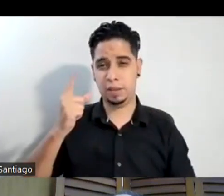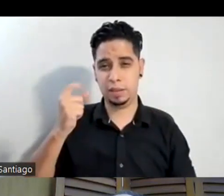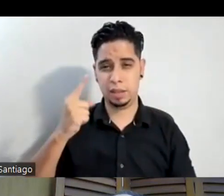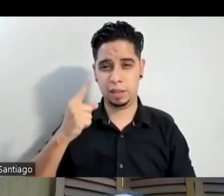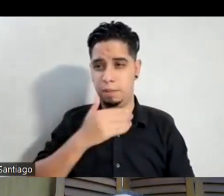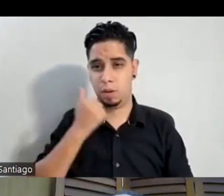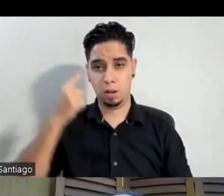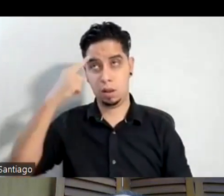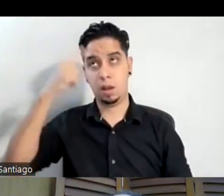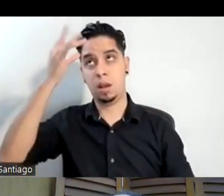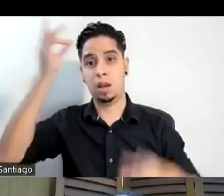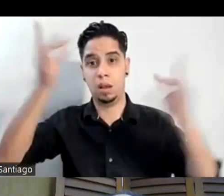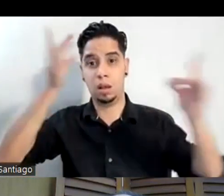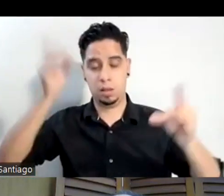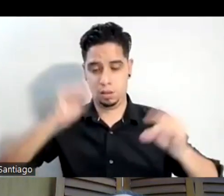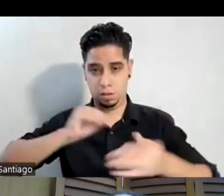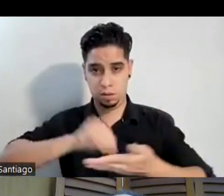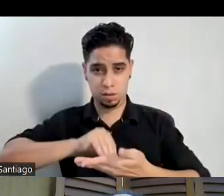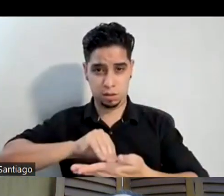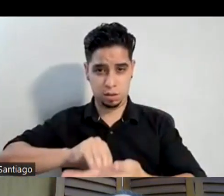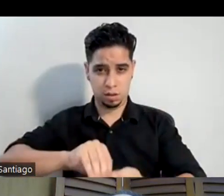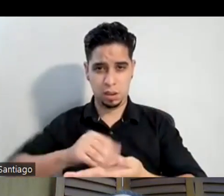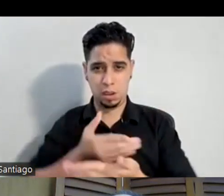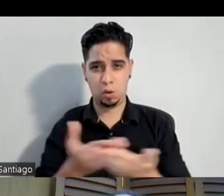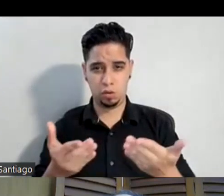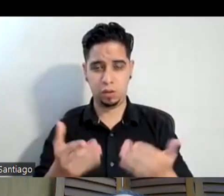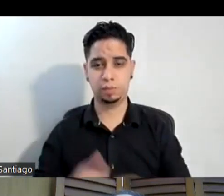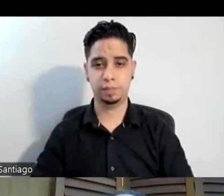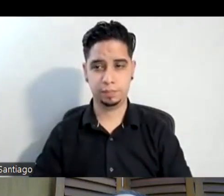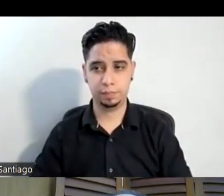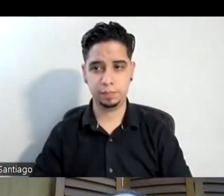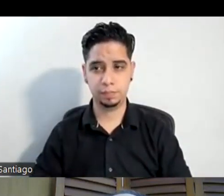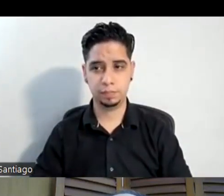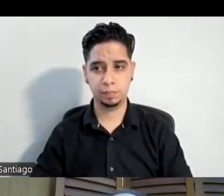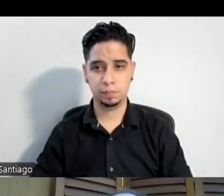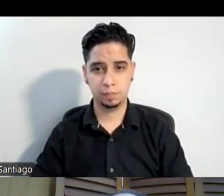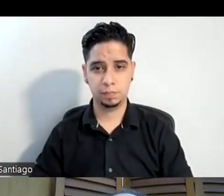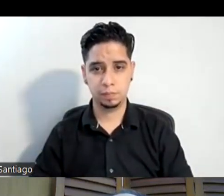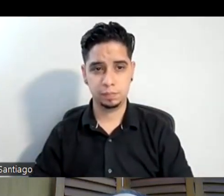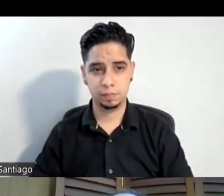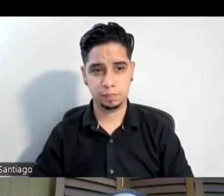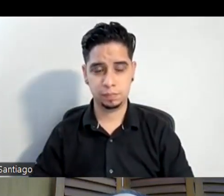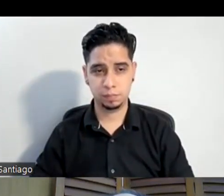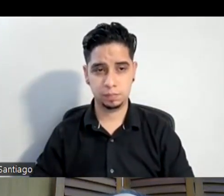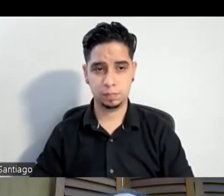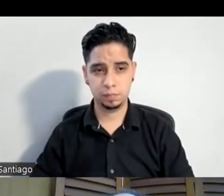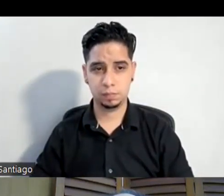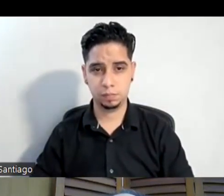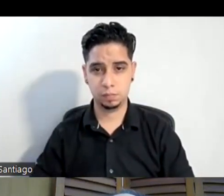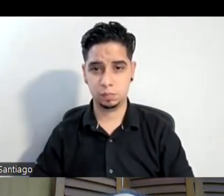esas abstracciones de la mente y traducirlas en un plano concreto no y no tan solo eso abonate que ustedes lo han hablado